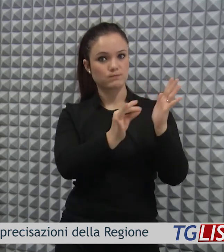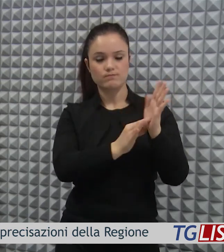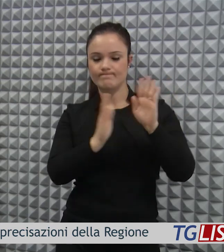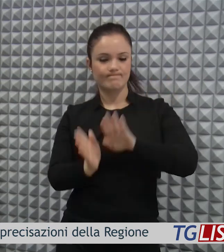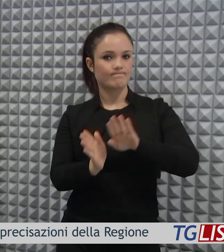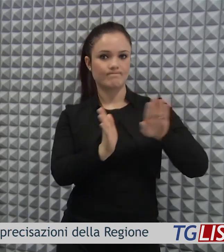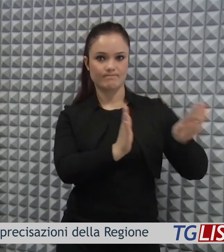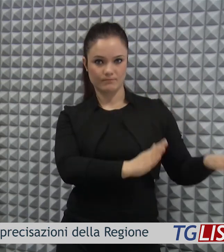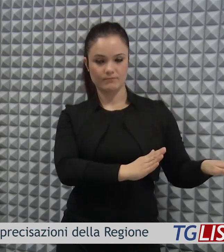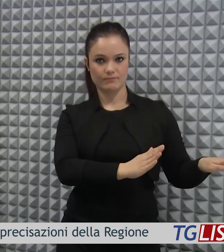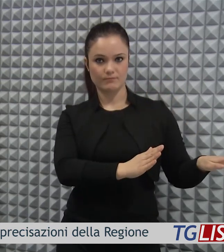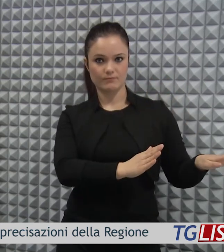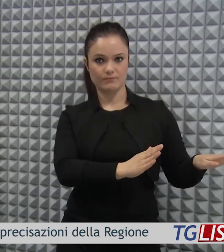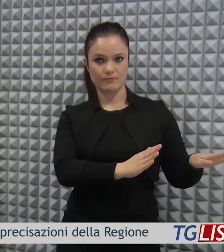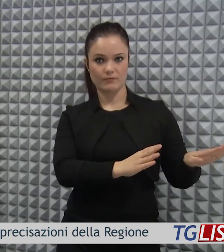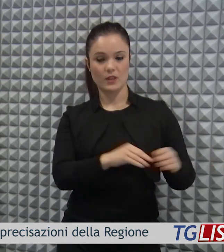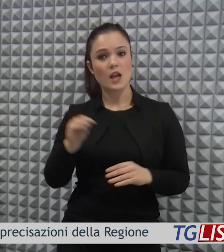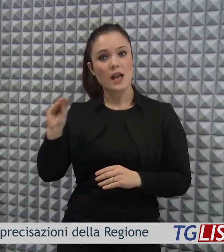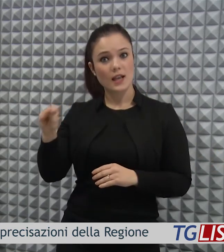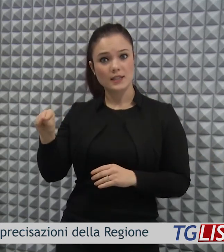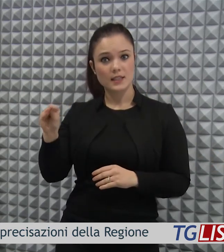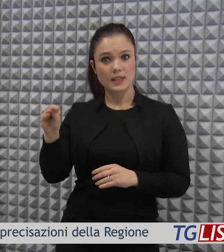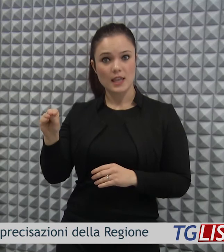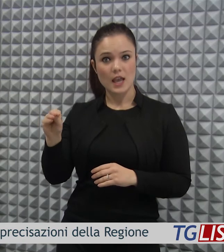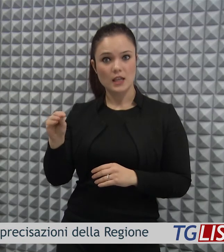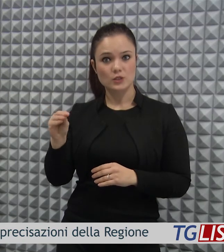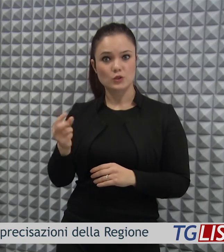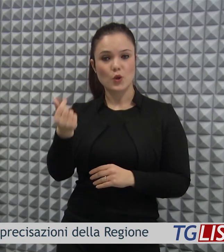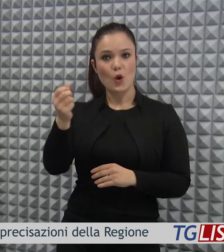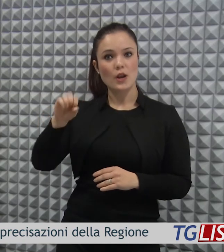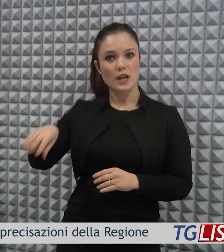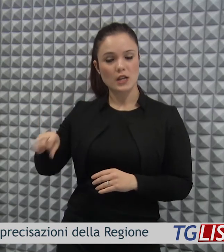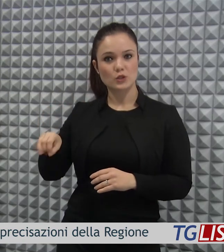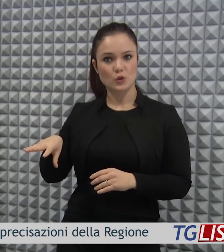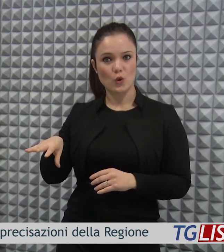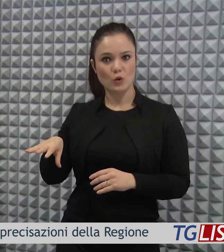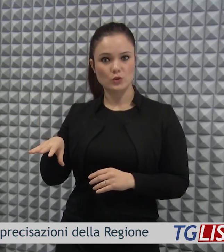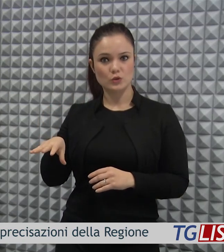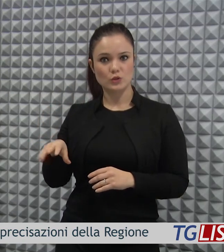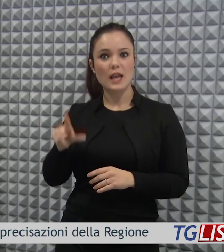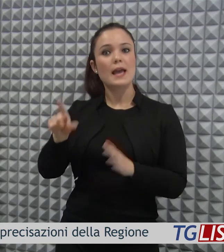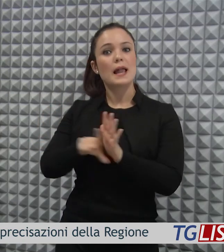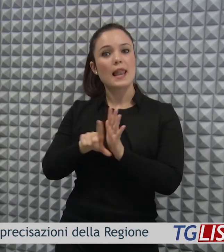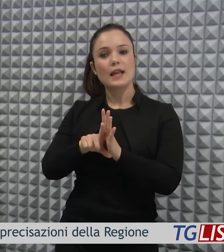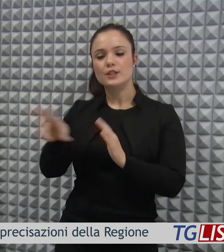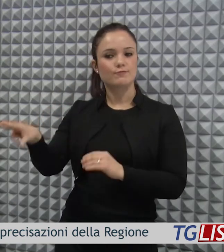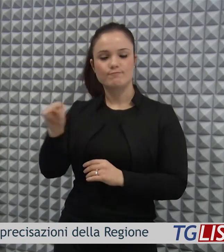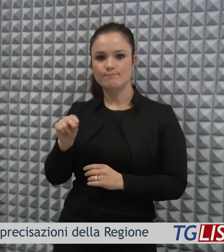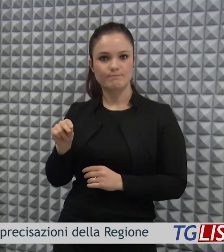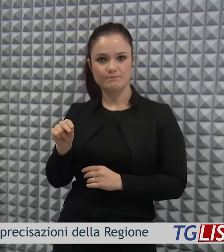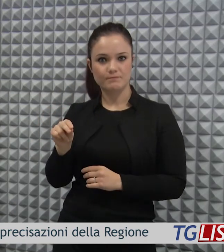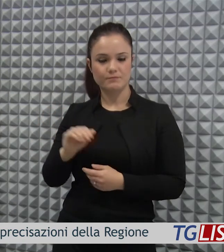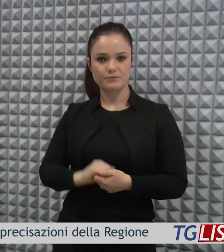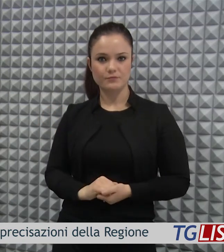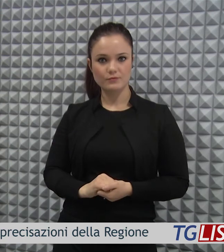contrattuali chiedendo ulteriori risorse finanziarie non riconoscibili per legge.